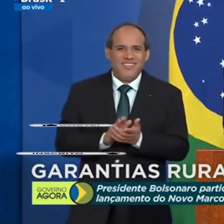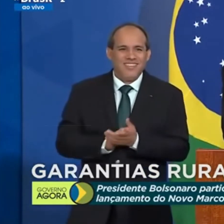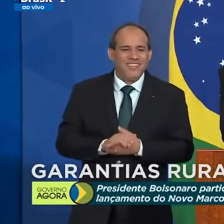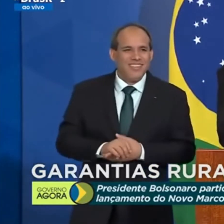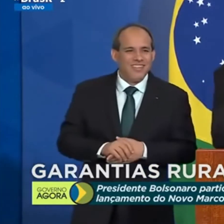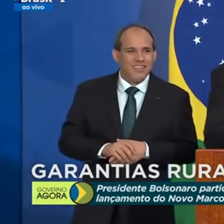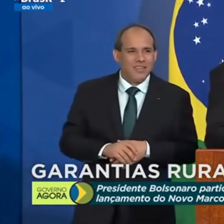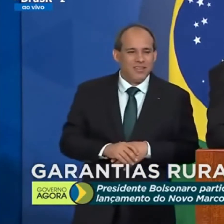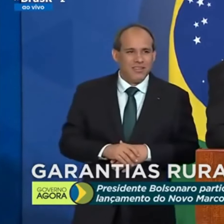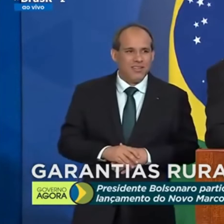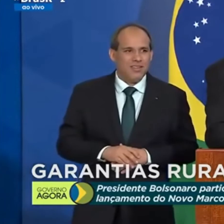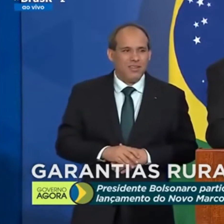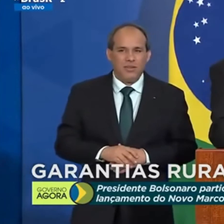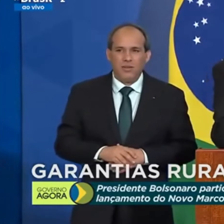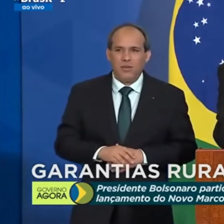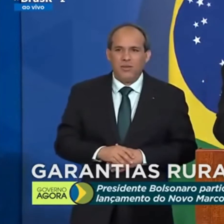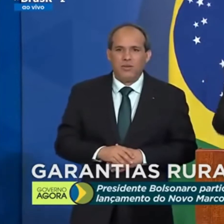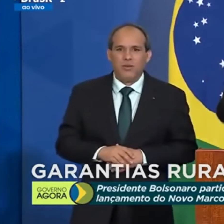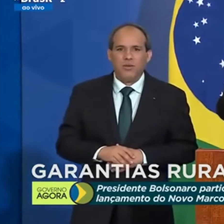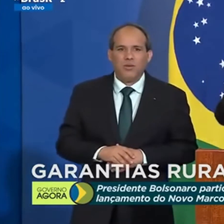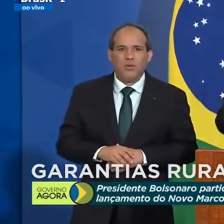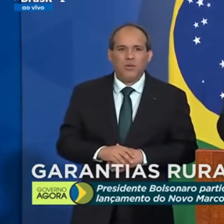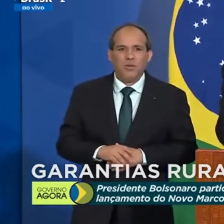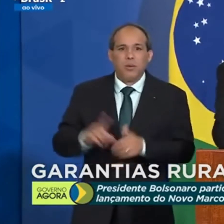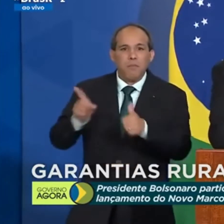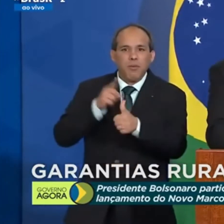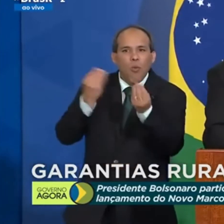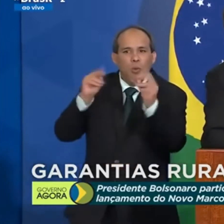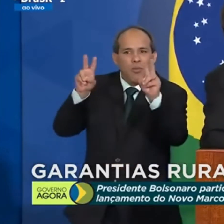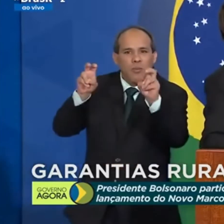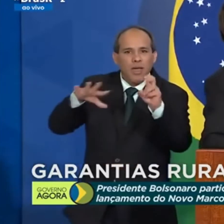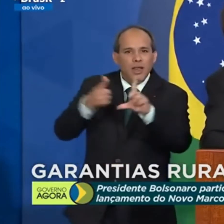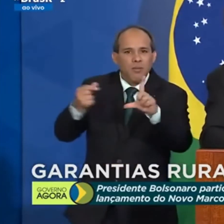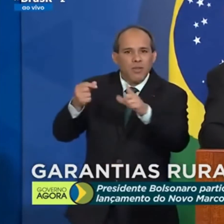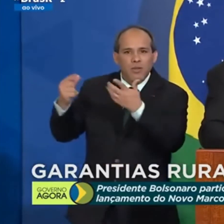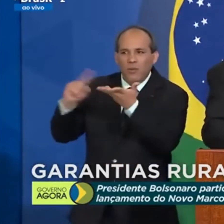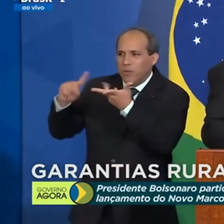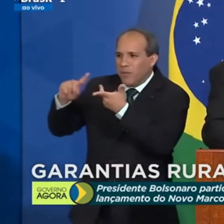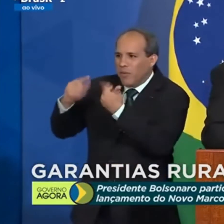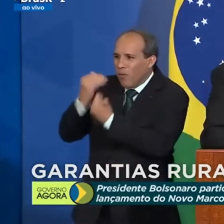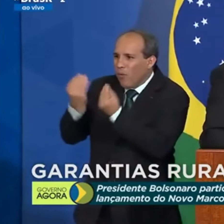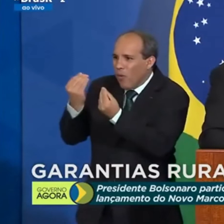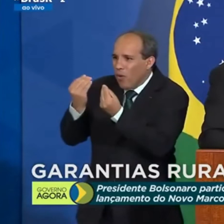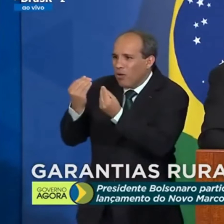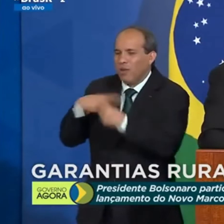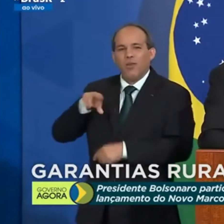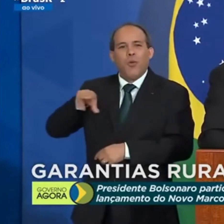Quando alguém chega com uma sugestão para a política, deixa eu ouvir primeiro o Paulo Guedes, daí eu vou na contramão do que ele fala para mim.